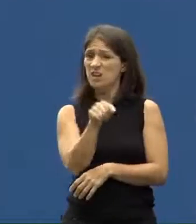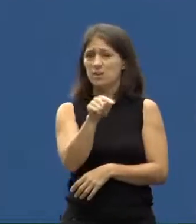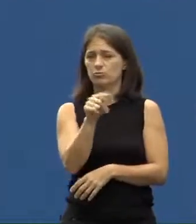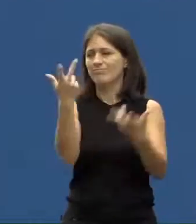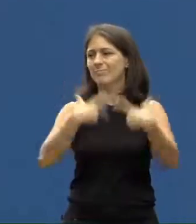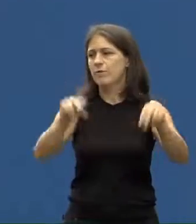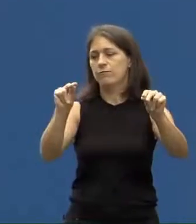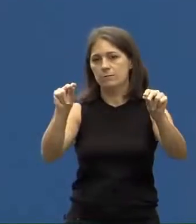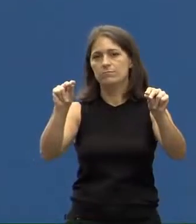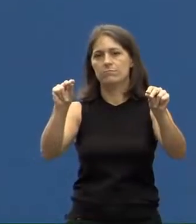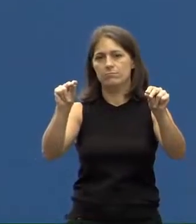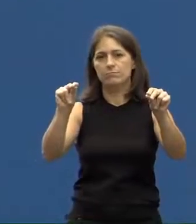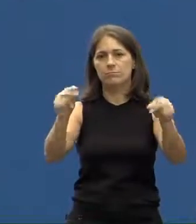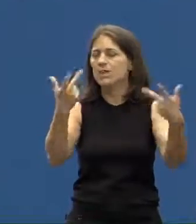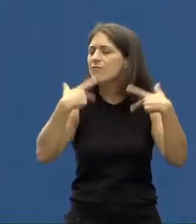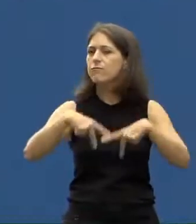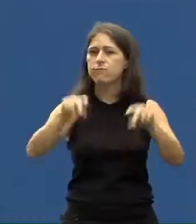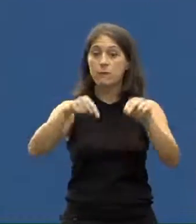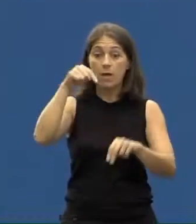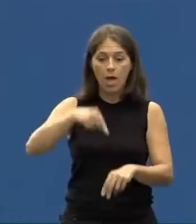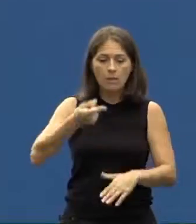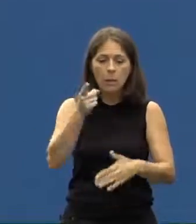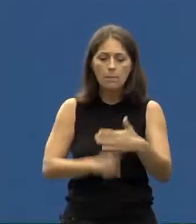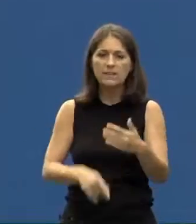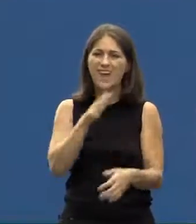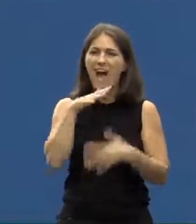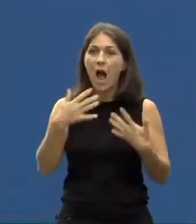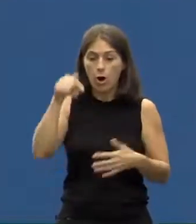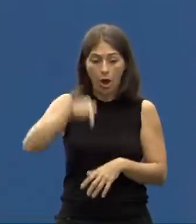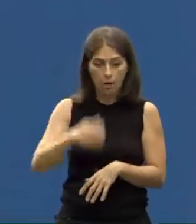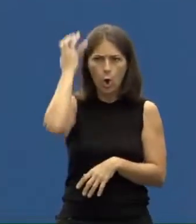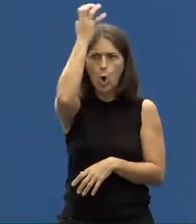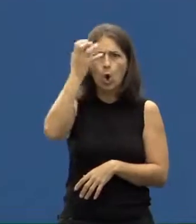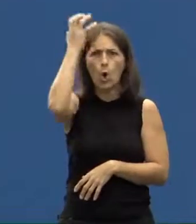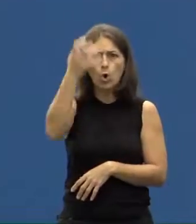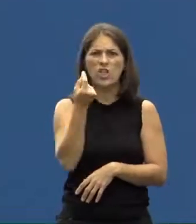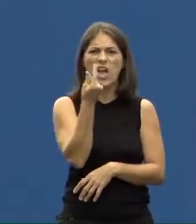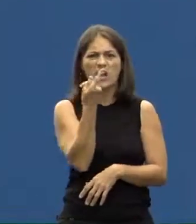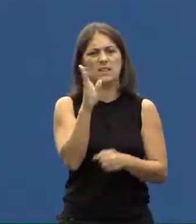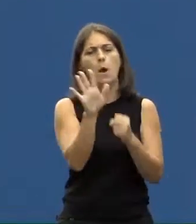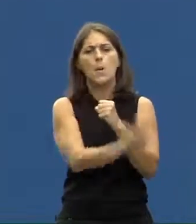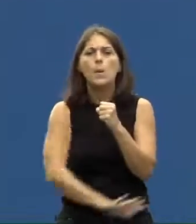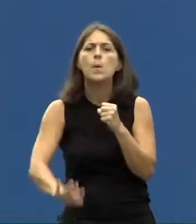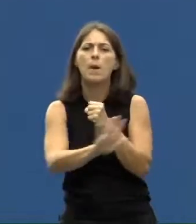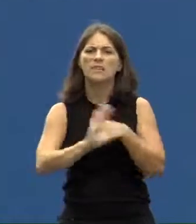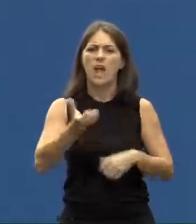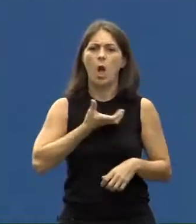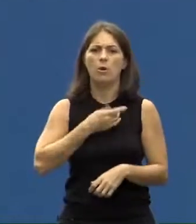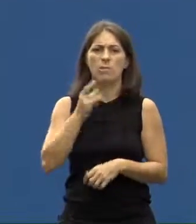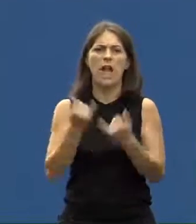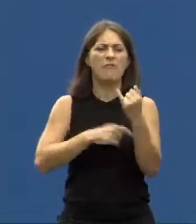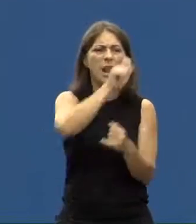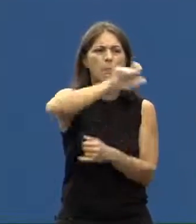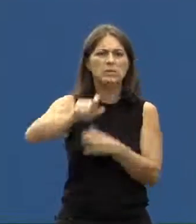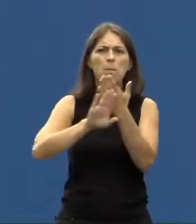rematou. Iso rematou. Este mes vais a poner en marcha nesta cidade a renta social municipal. E aquí na Coruña non vai haber